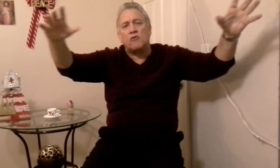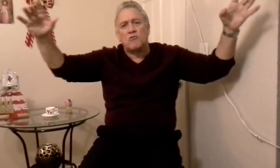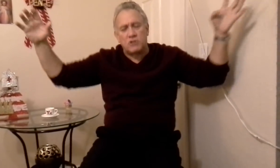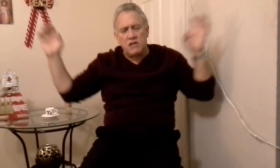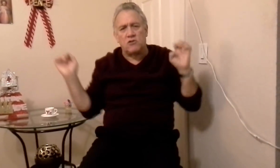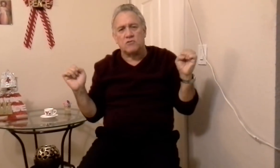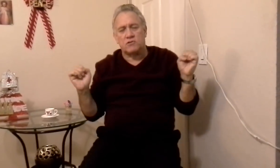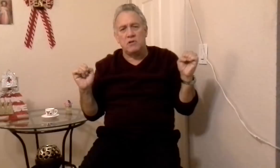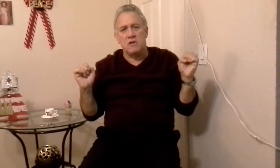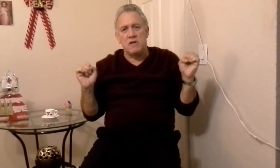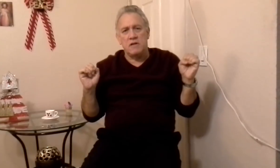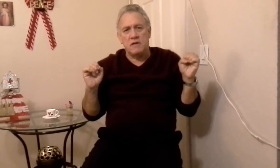otros sitios,